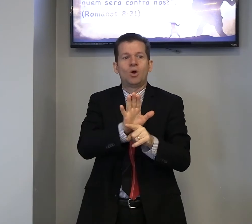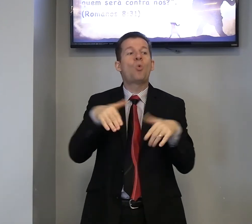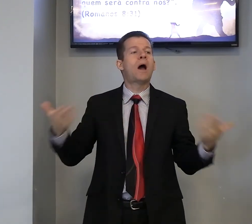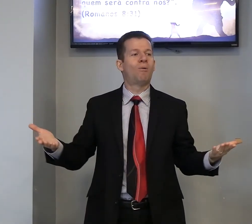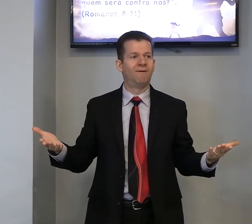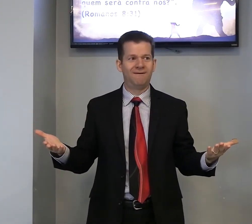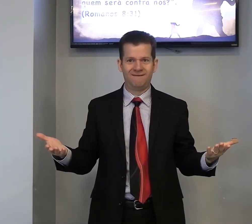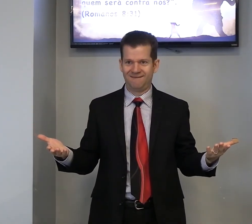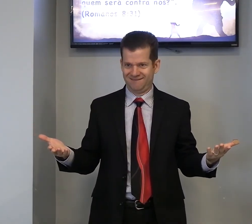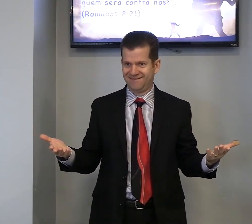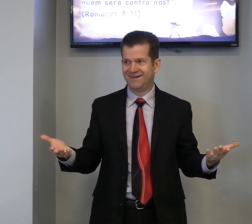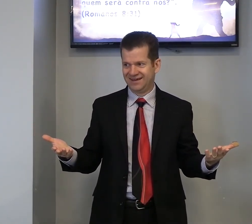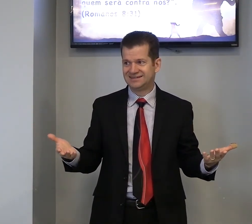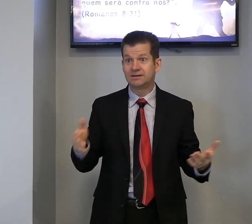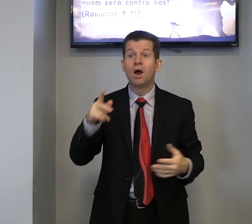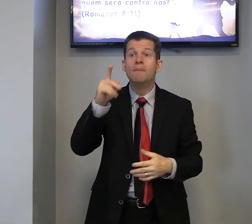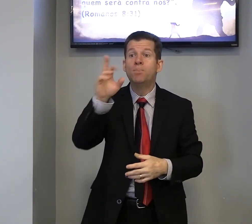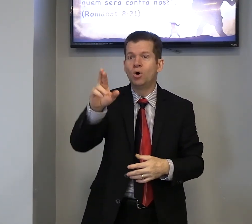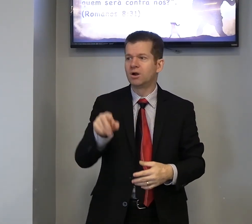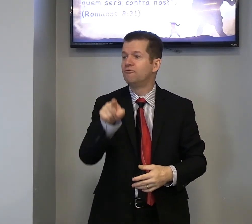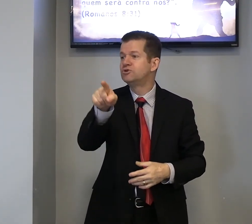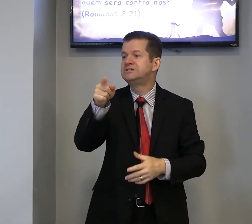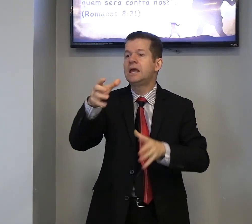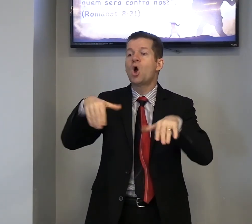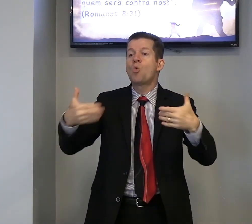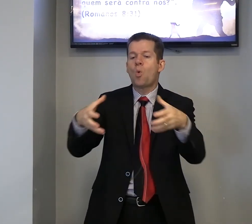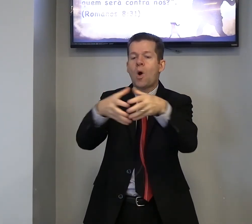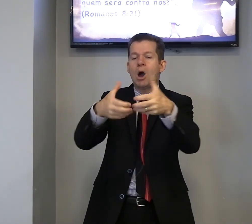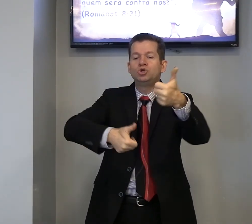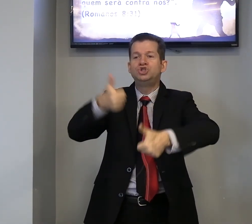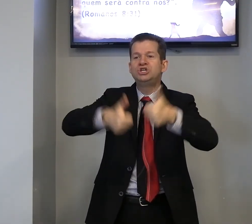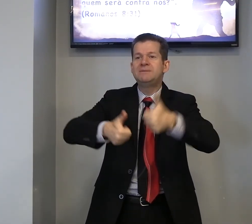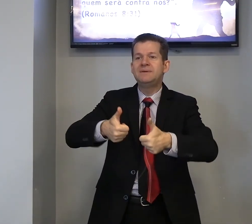qual, certo? Por, você, qual, time,